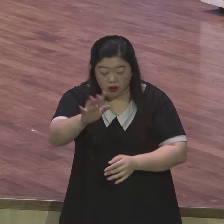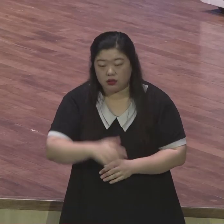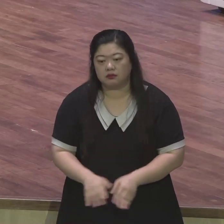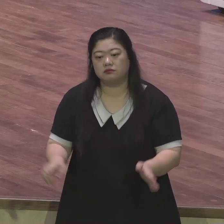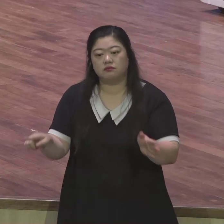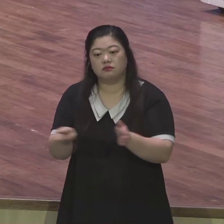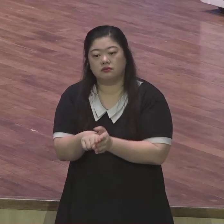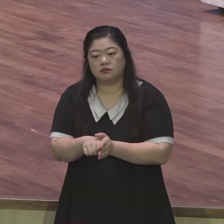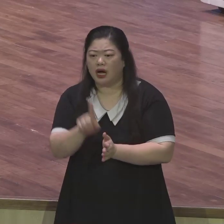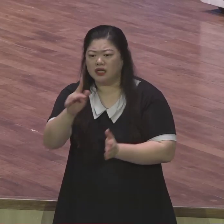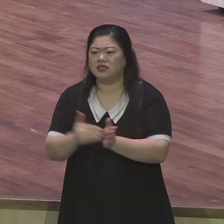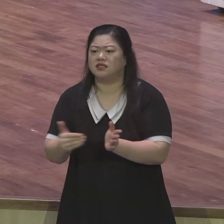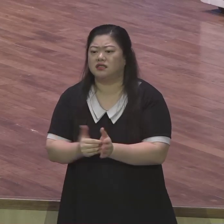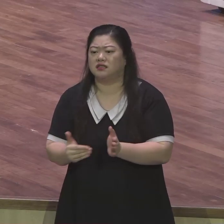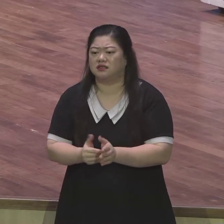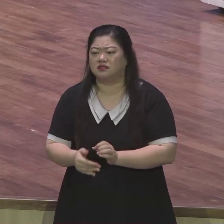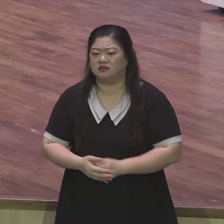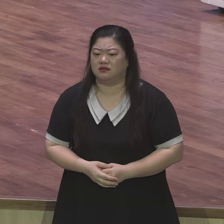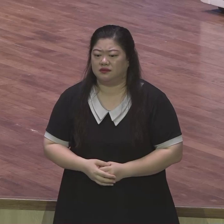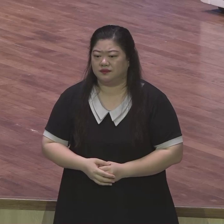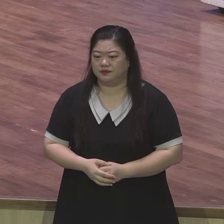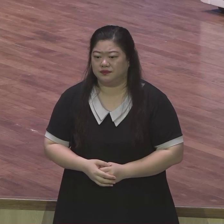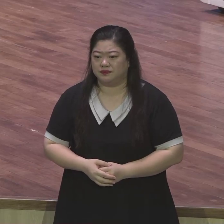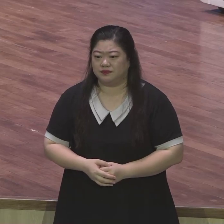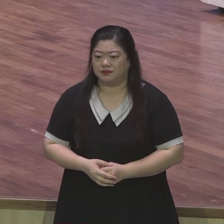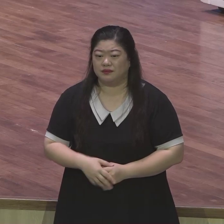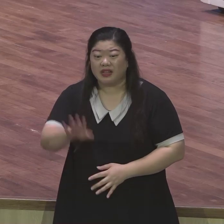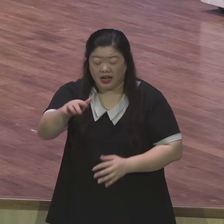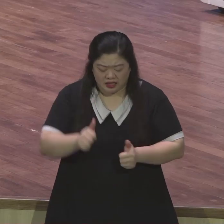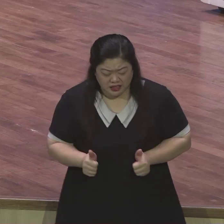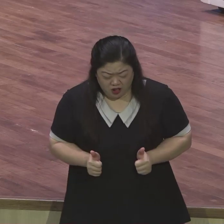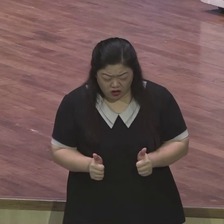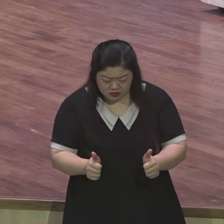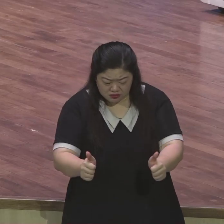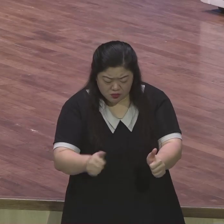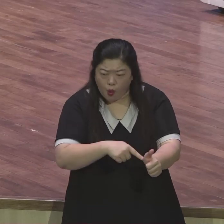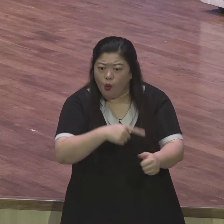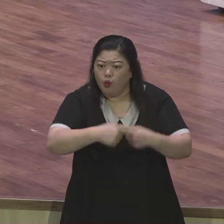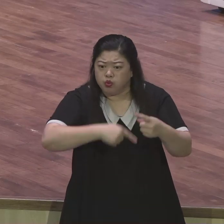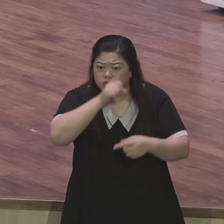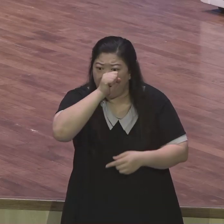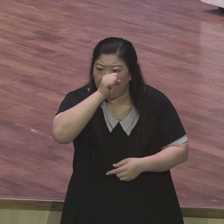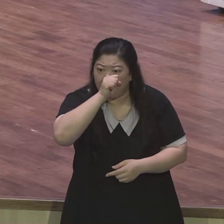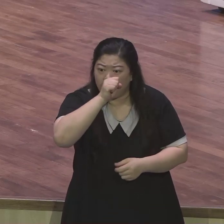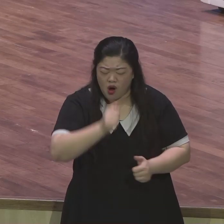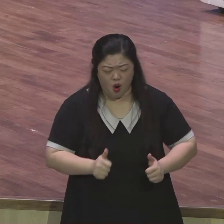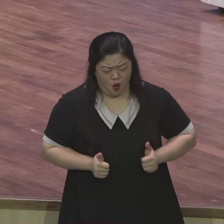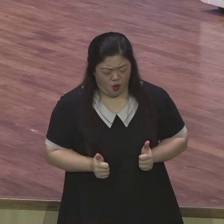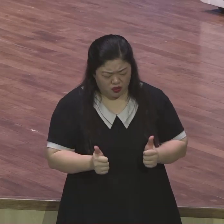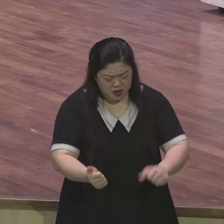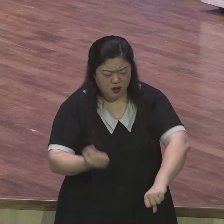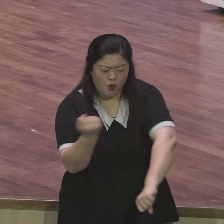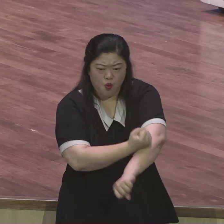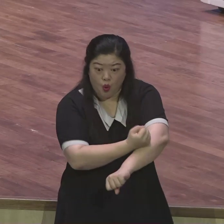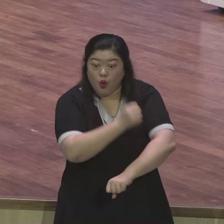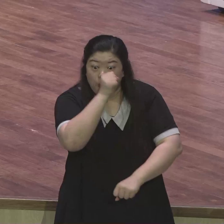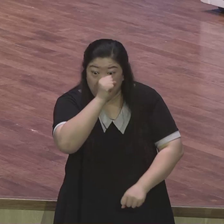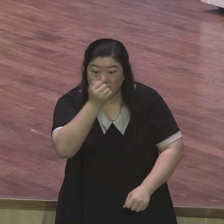있으니까요 열심히 나쁘다는 얘기가 아니죠 우리의 열심이 좋은 거나 그것으로는 구원 받을 수 없어요